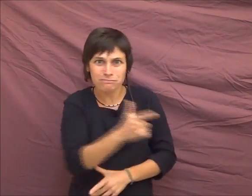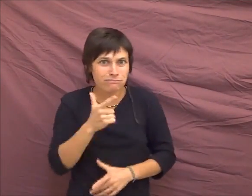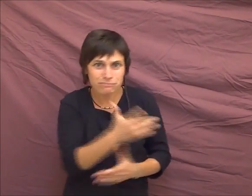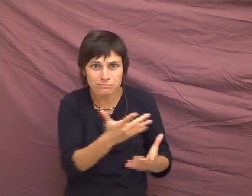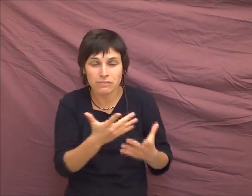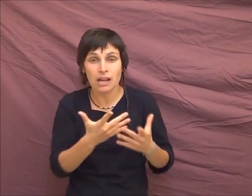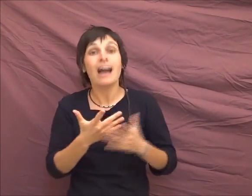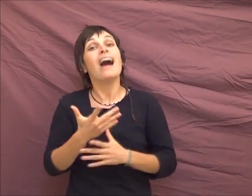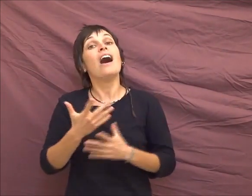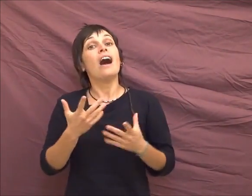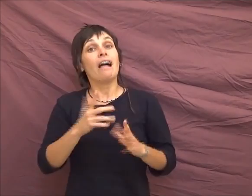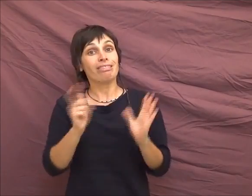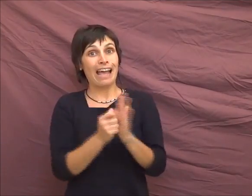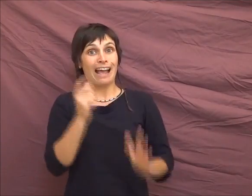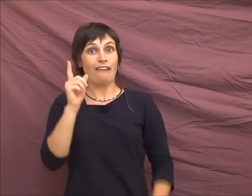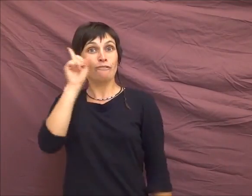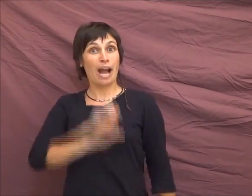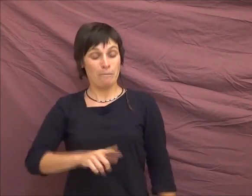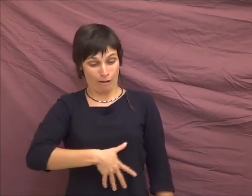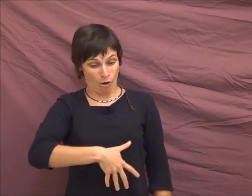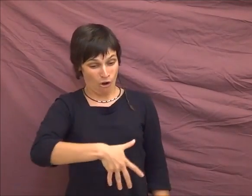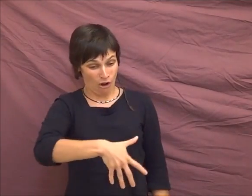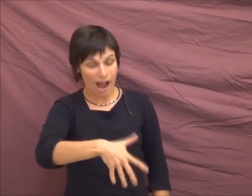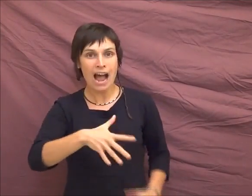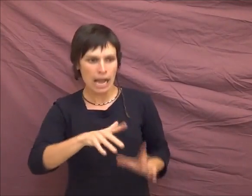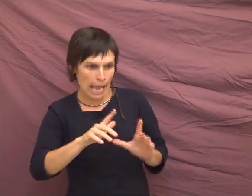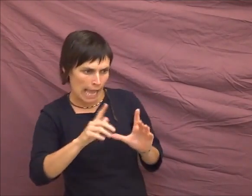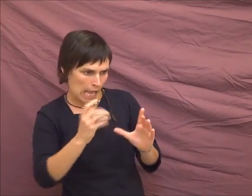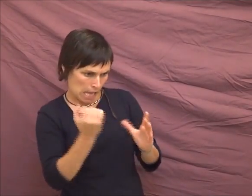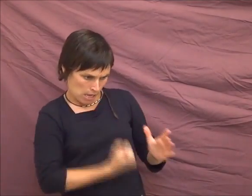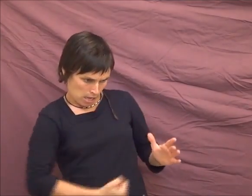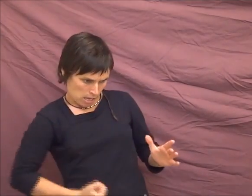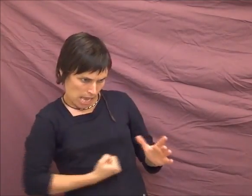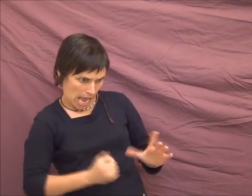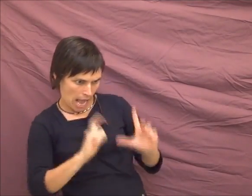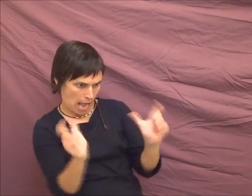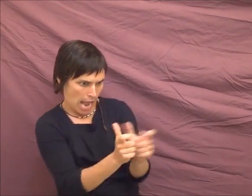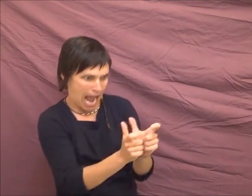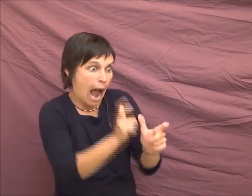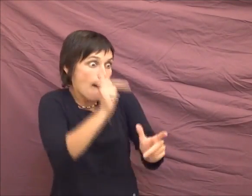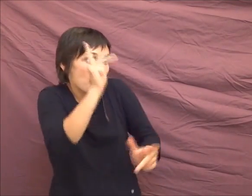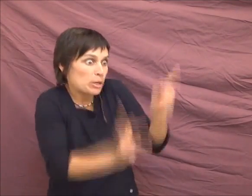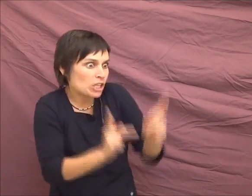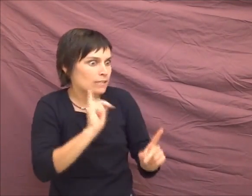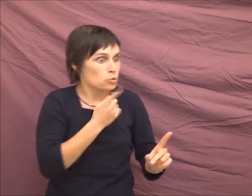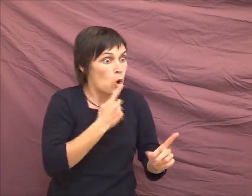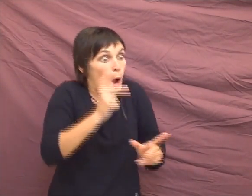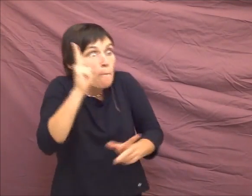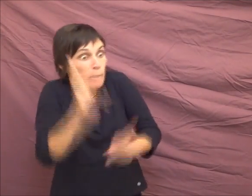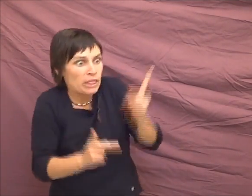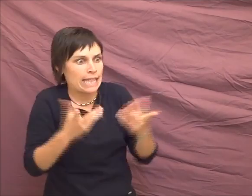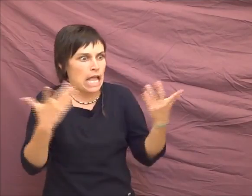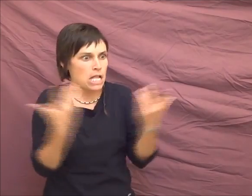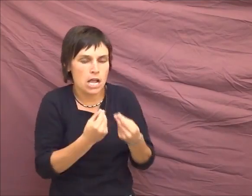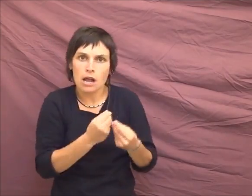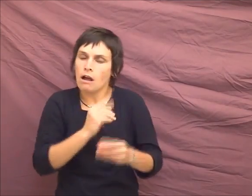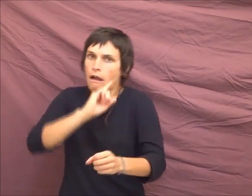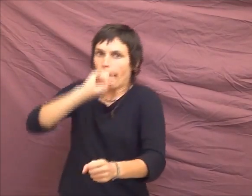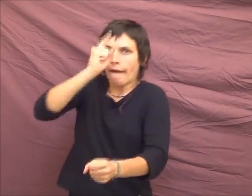un fœtus qui est potentiellement, sourd ou intersexe, il y a une injonction d'avortement pour les mères, et c'est